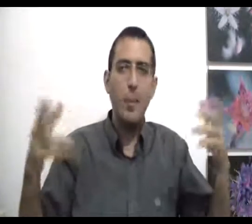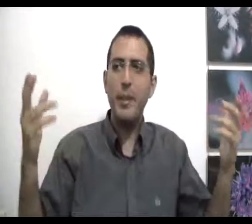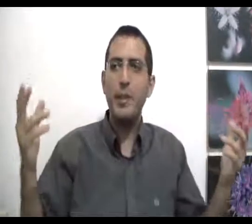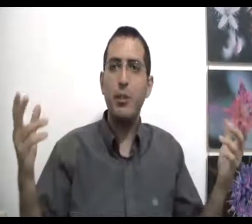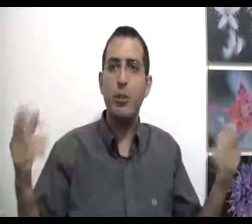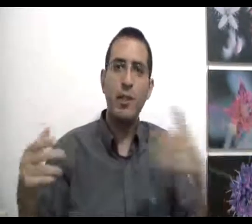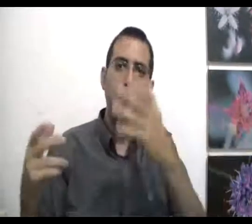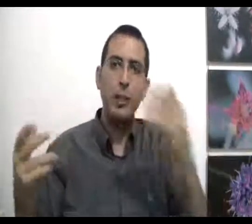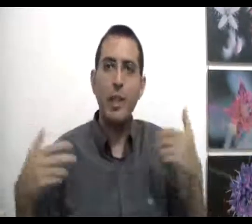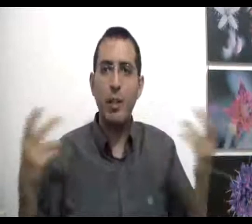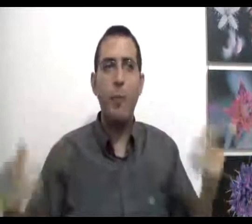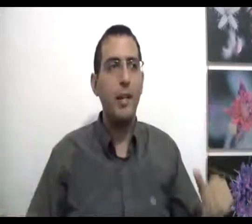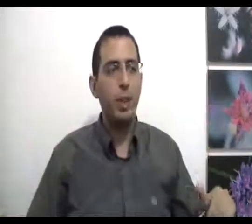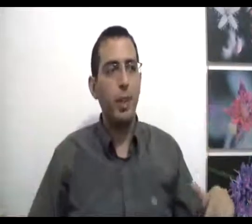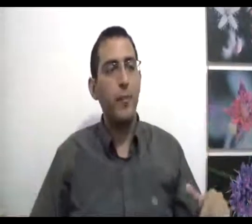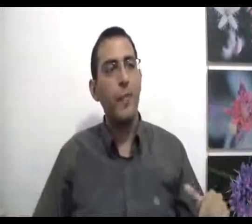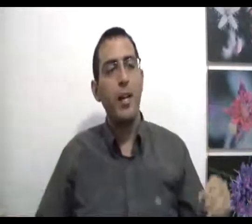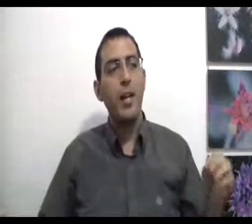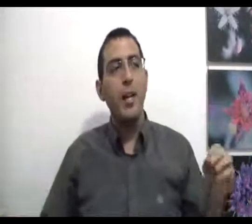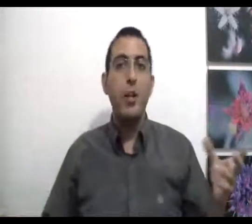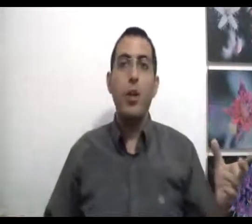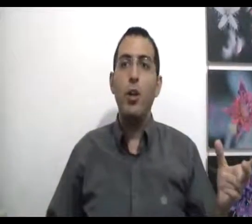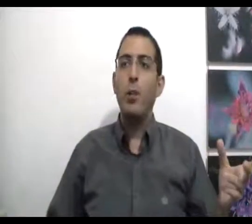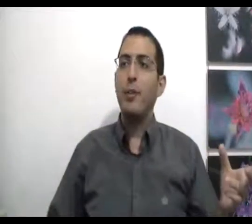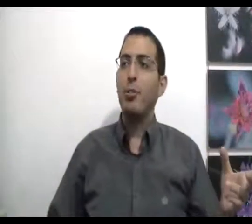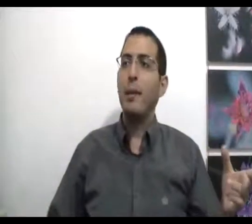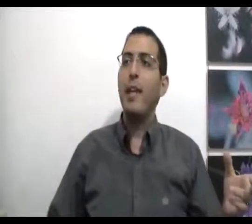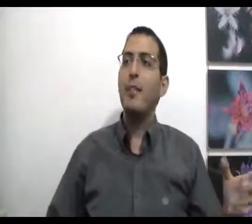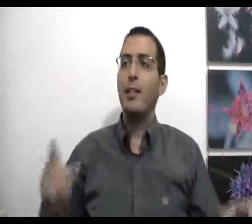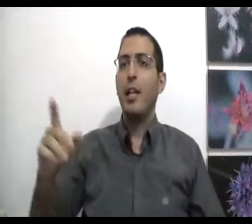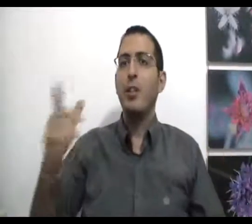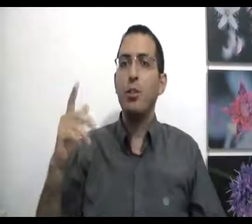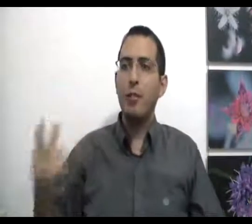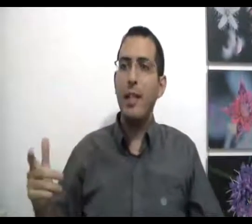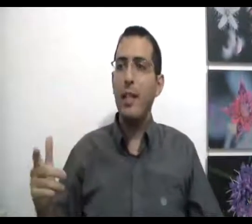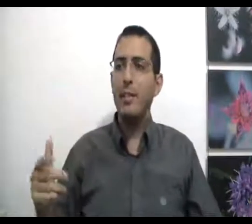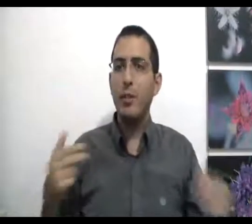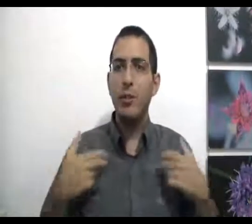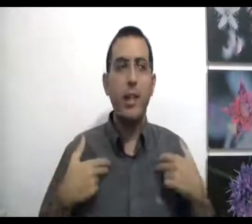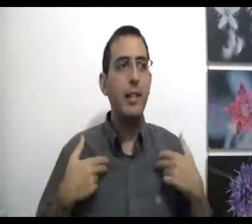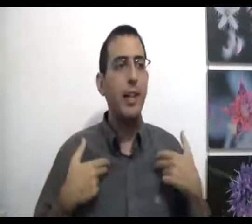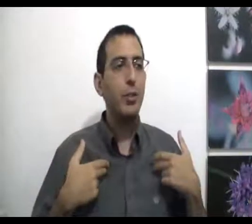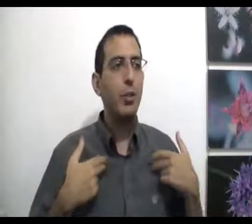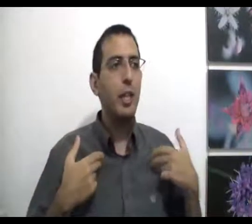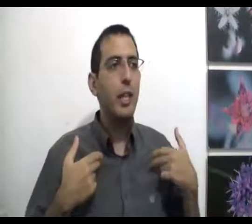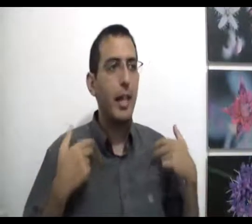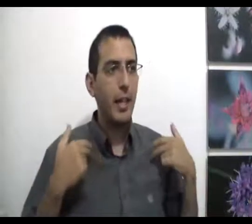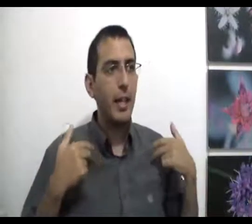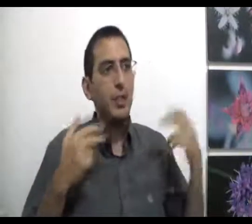אכפתי שאת סובלת? בא של היד לא בעיה שלי לא, מה זאת אומרת? אבל כשעד שלי שובלת, זה דופק לי את הרצונות שלי, כי אני עכשיו